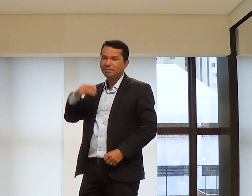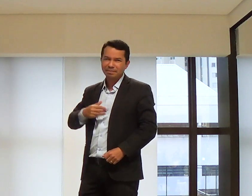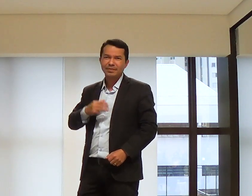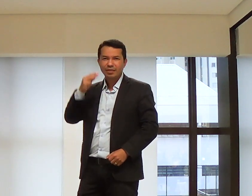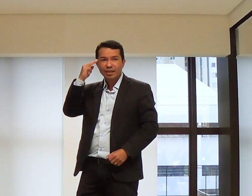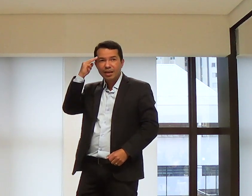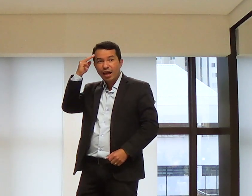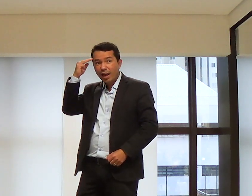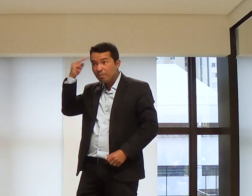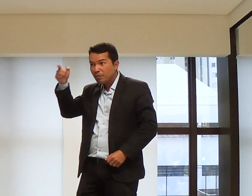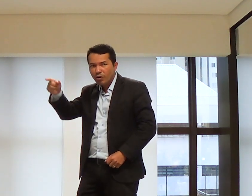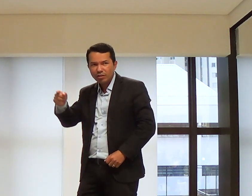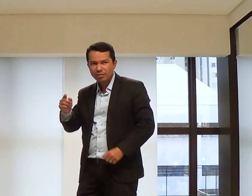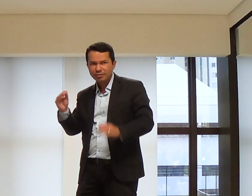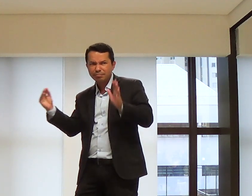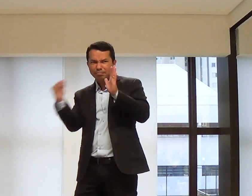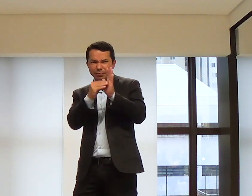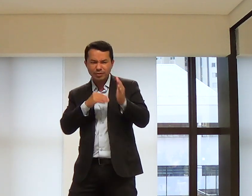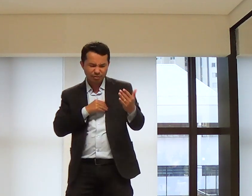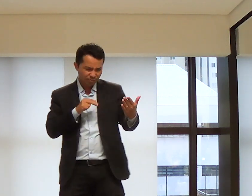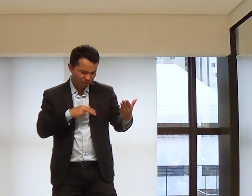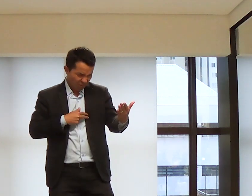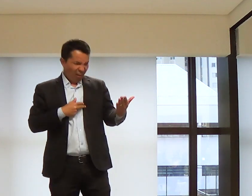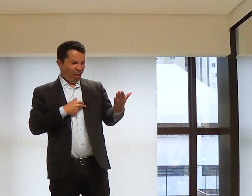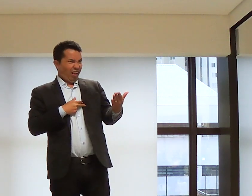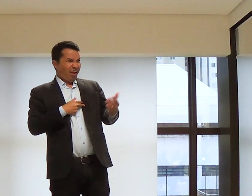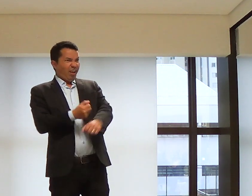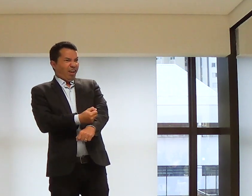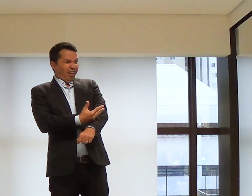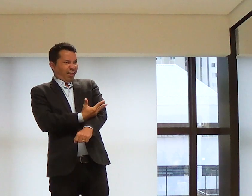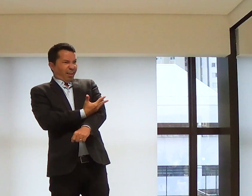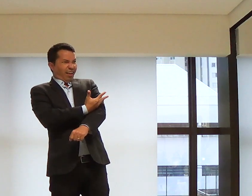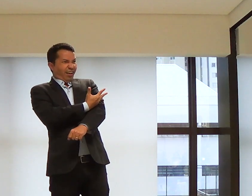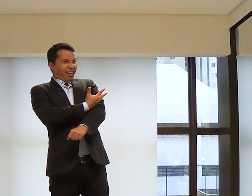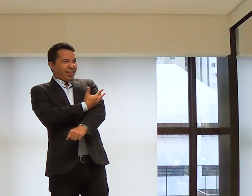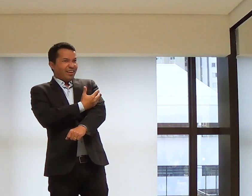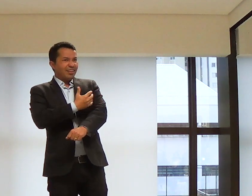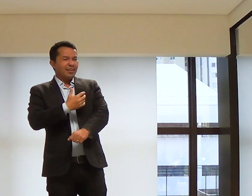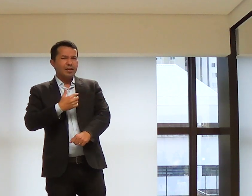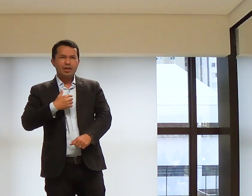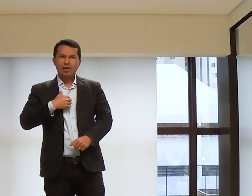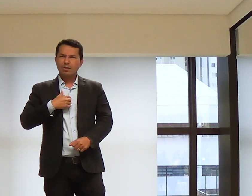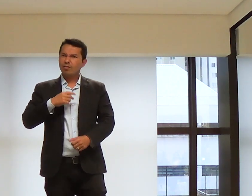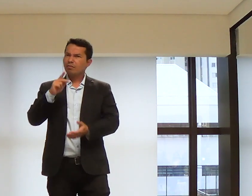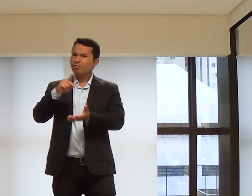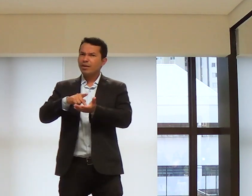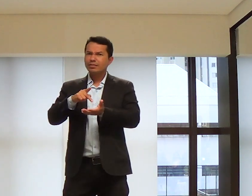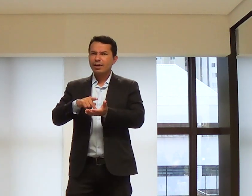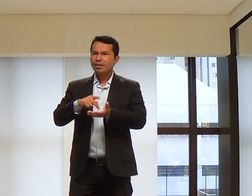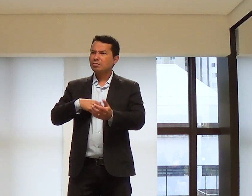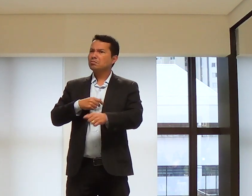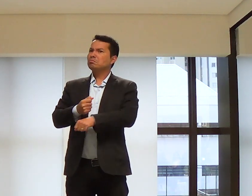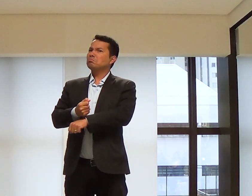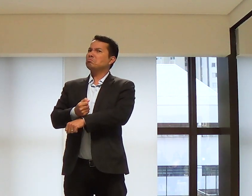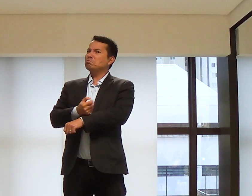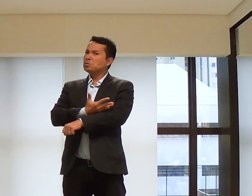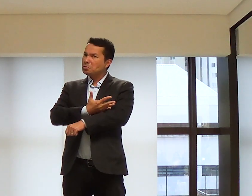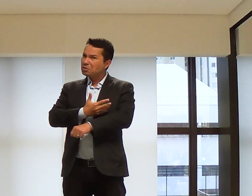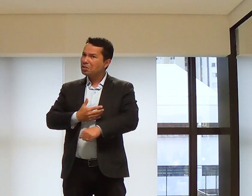E acho que a Mônica colocou ali. E eu fiquei tão emocionada. Me tocou mesmo,